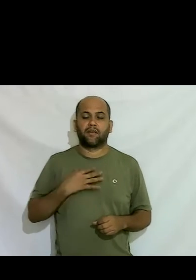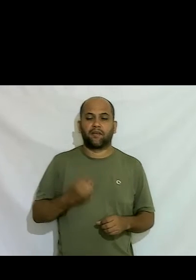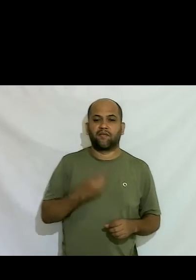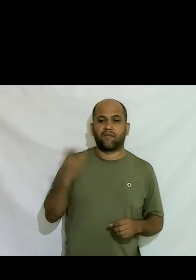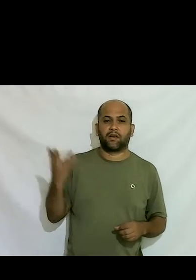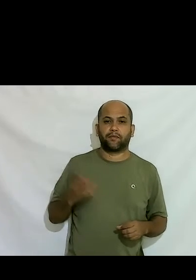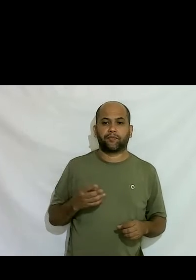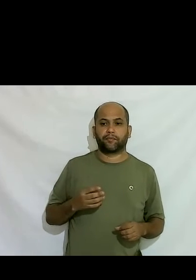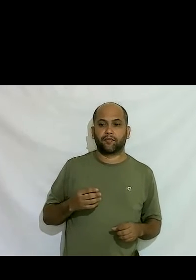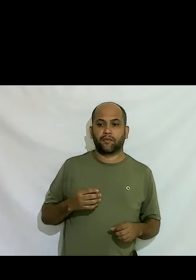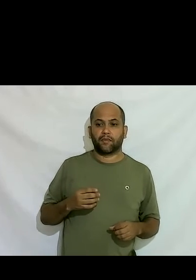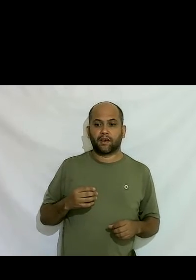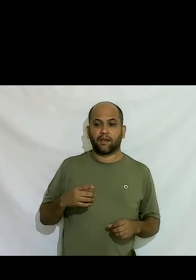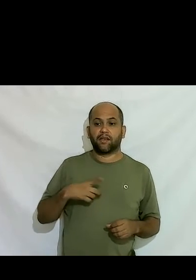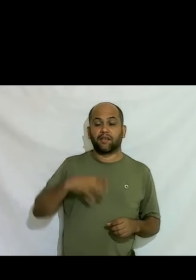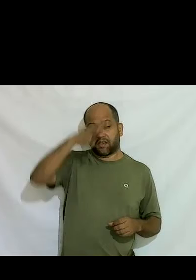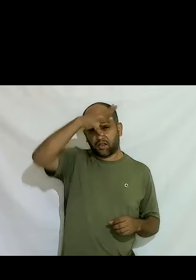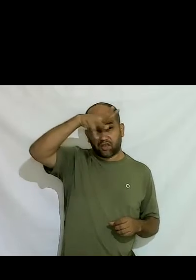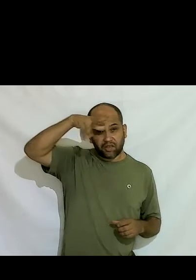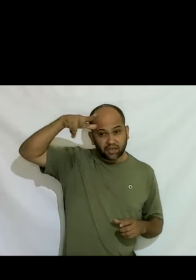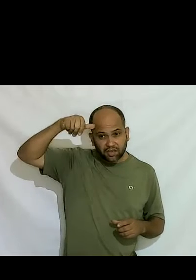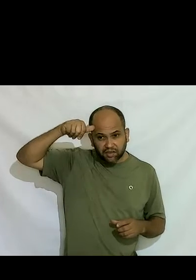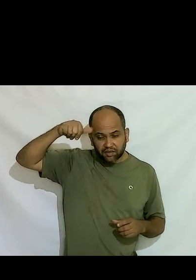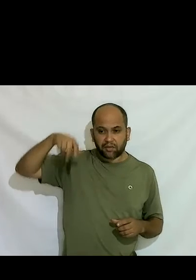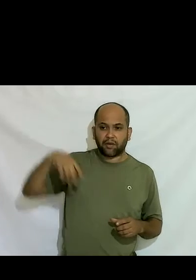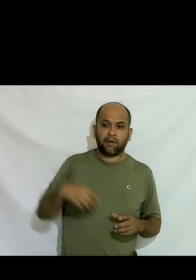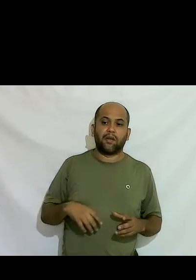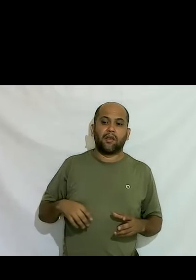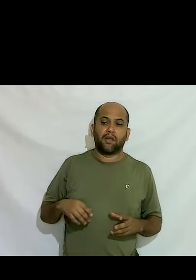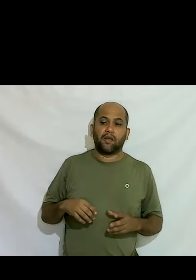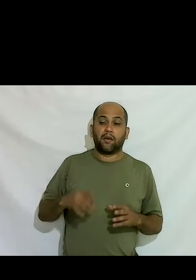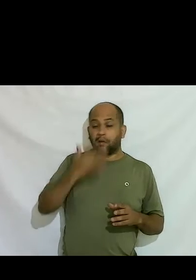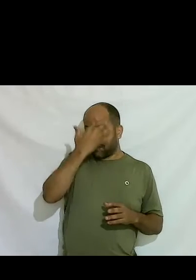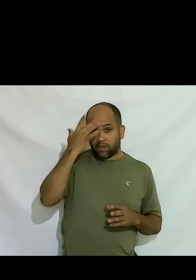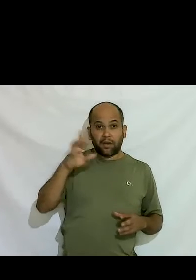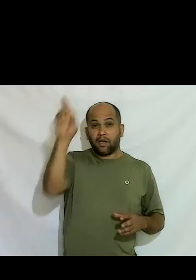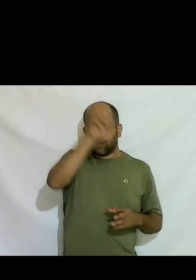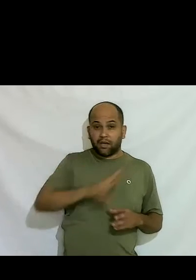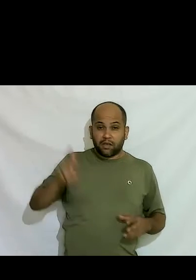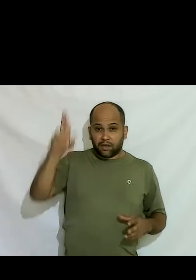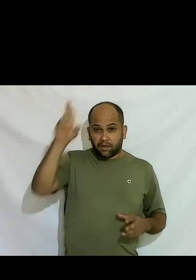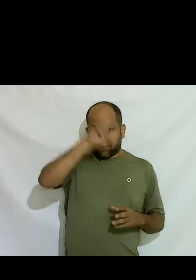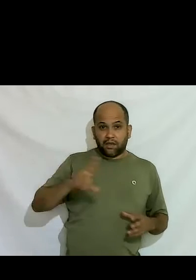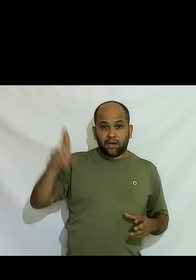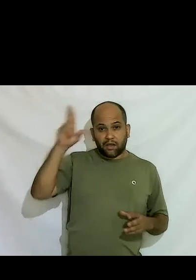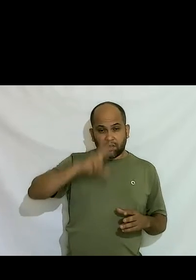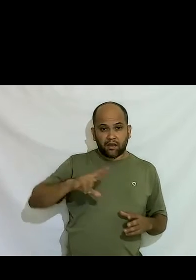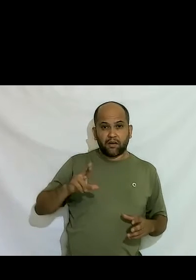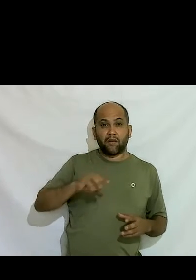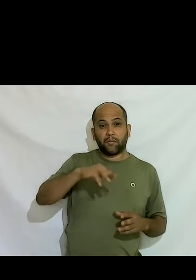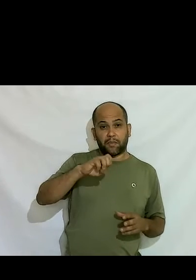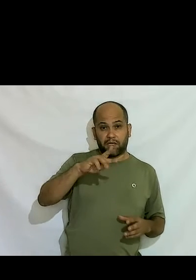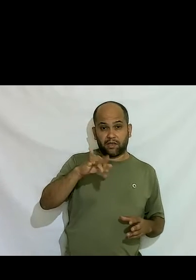negros tem índios quer dizer tem índios tem pessoas de religião de matriz africana né se você são